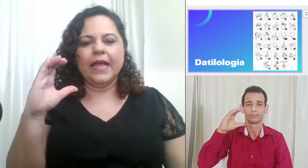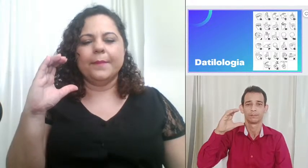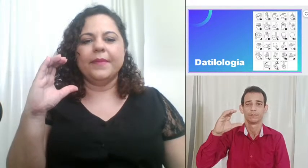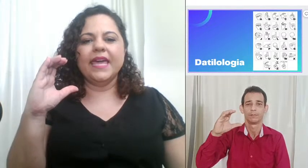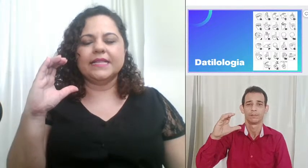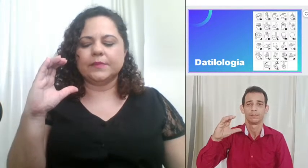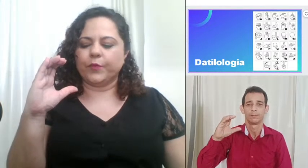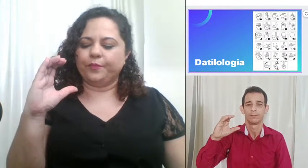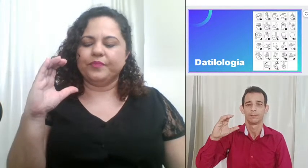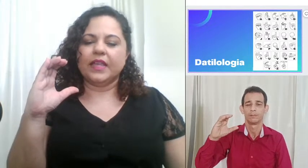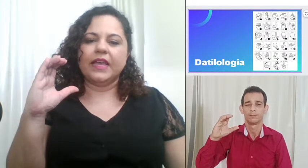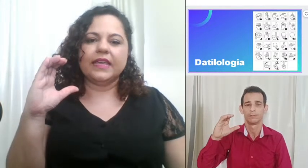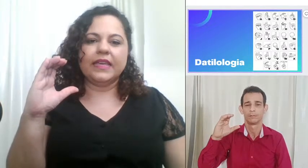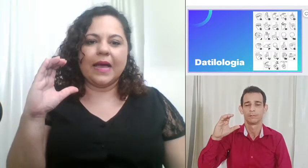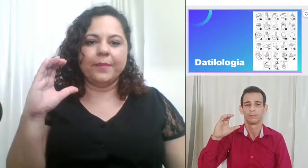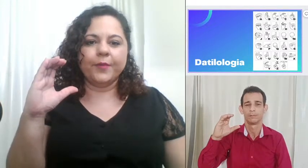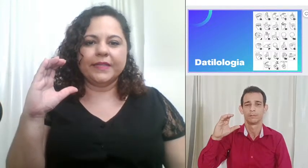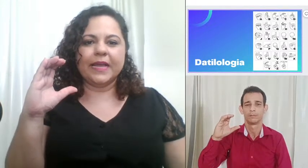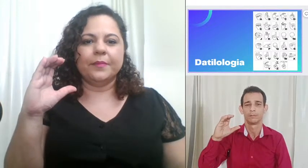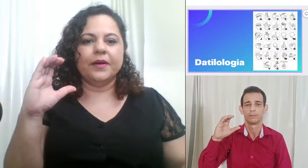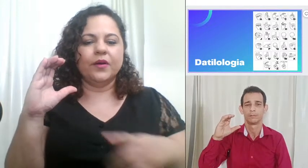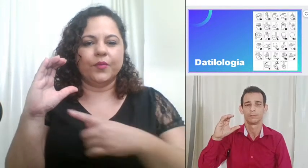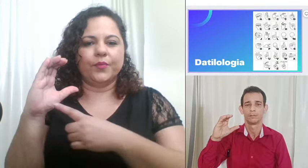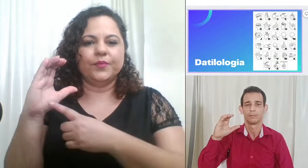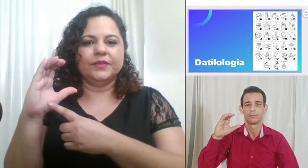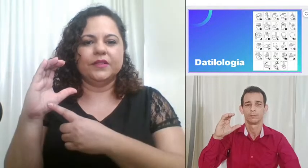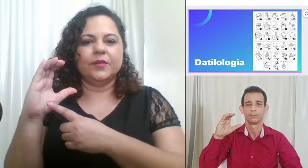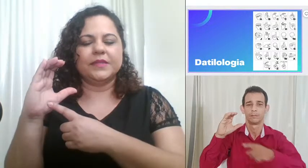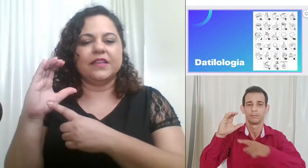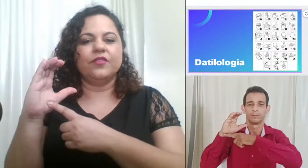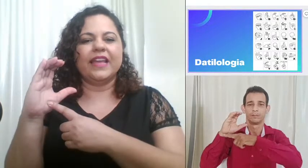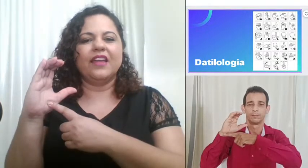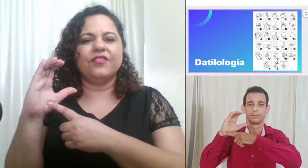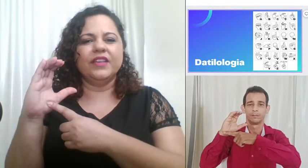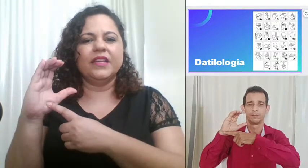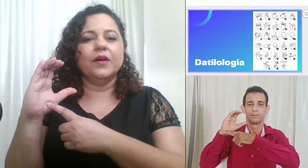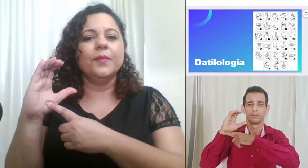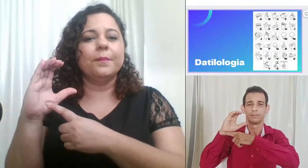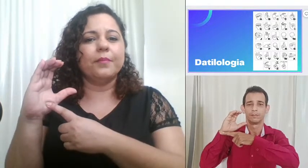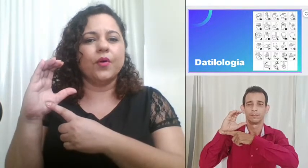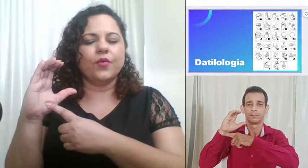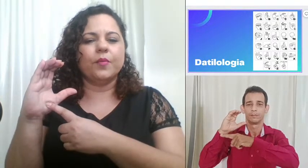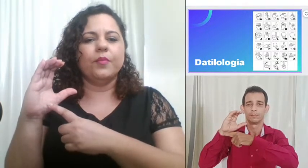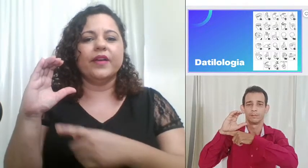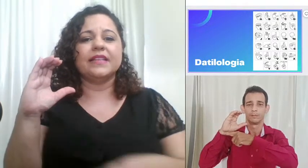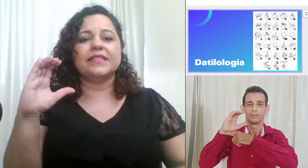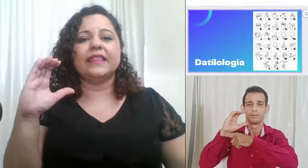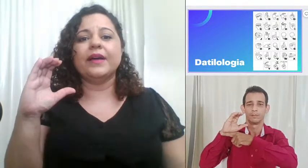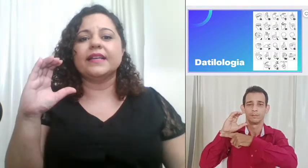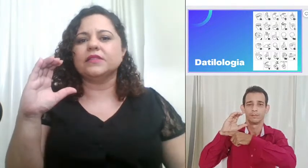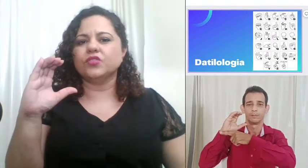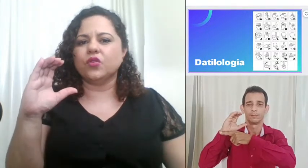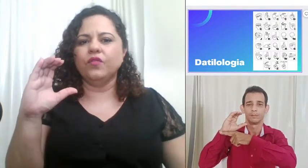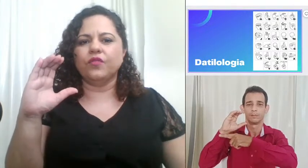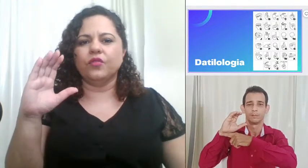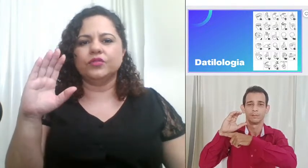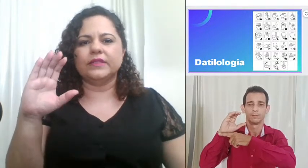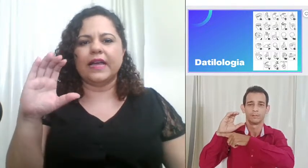mesmo que a palma da mão observou que ela vira um pouco porque isso é até uma questão de conforto tá